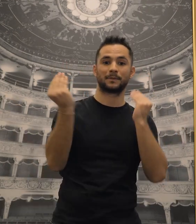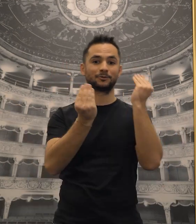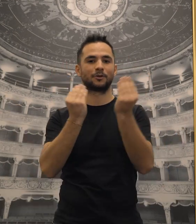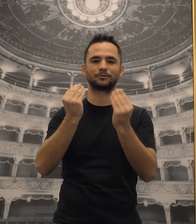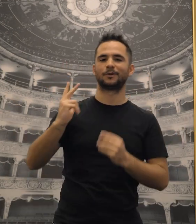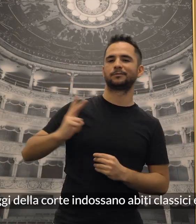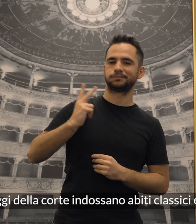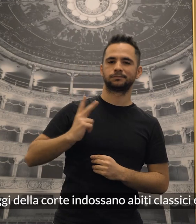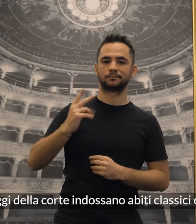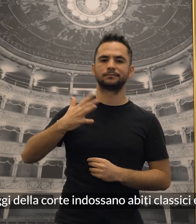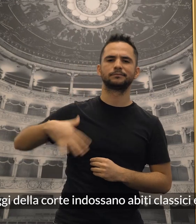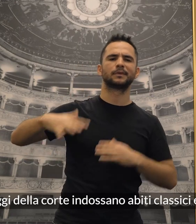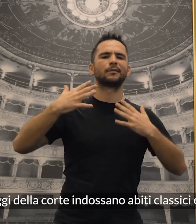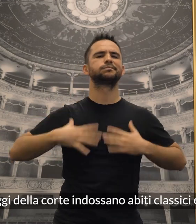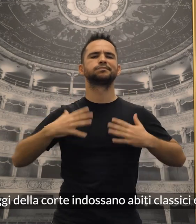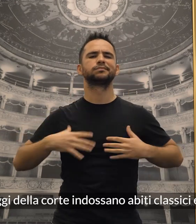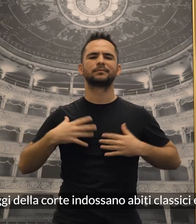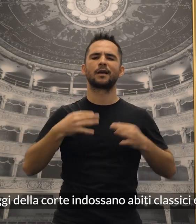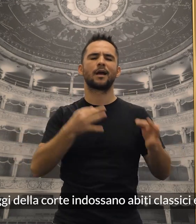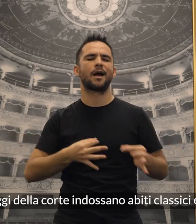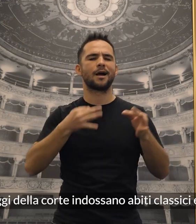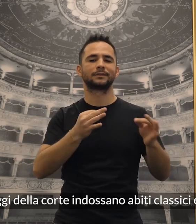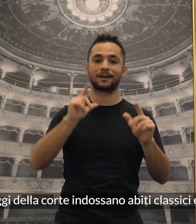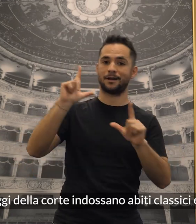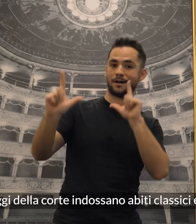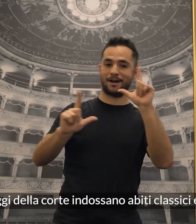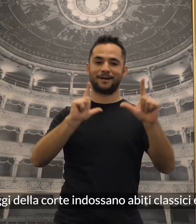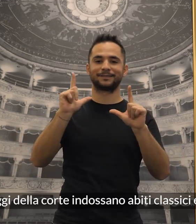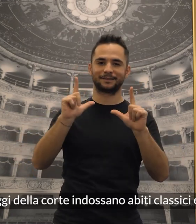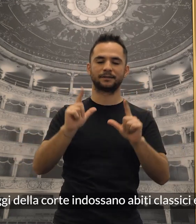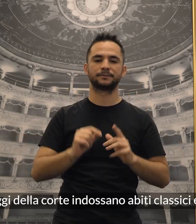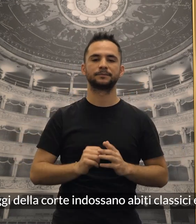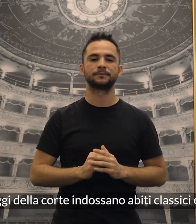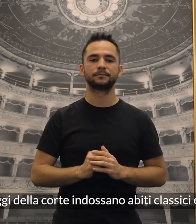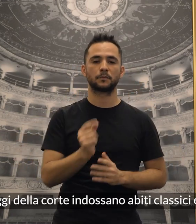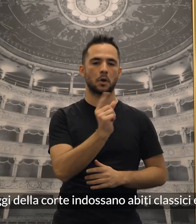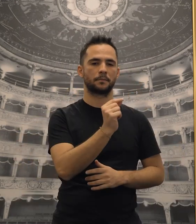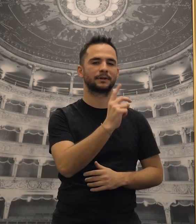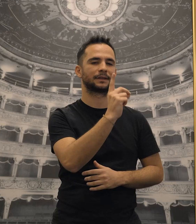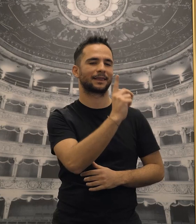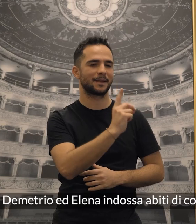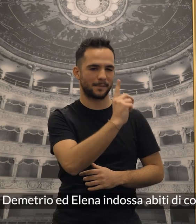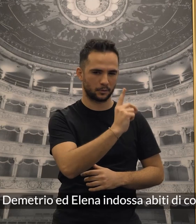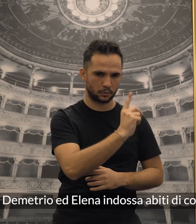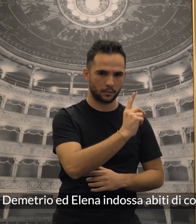I personaggi della corte indossano abiti classici ed eleganti. La coppia